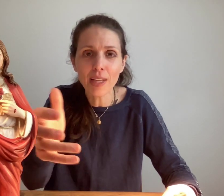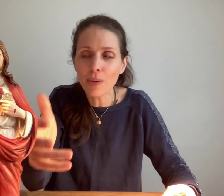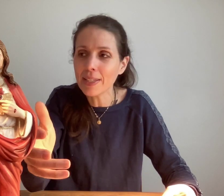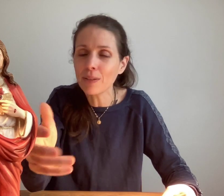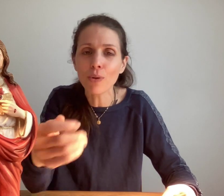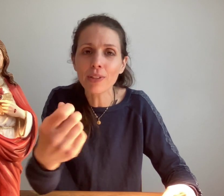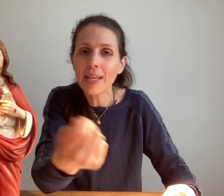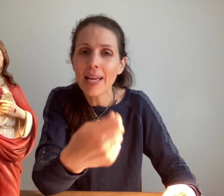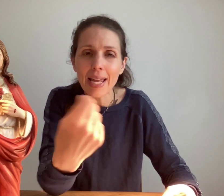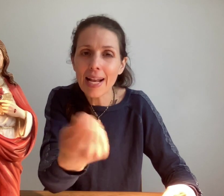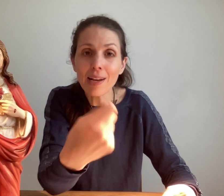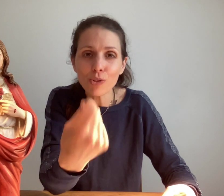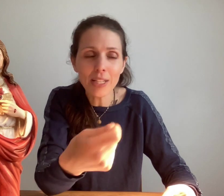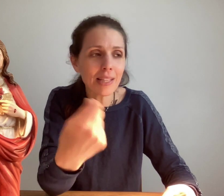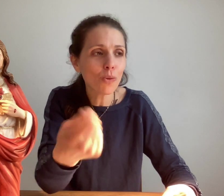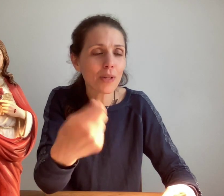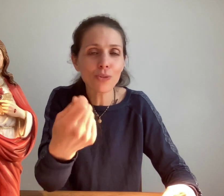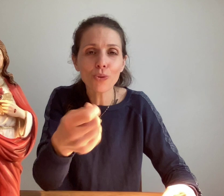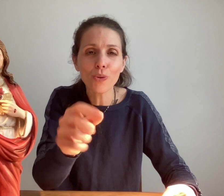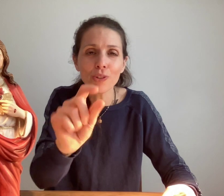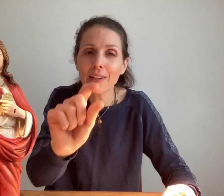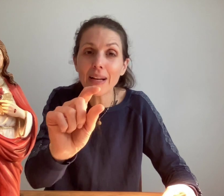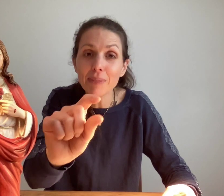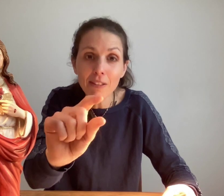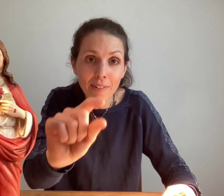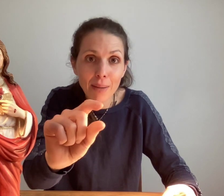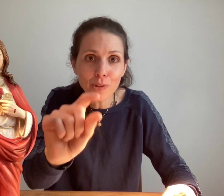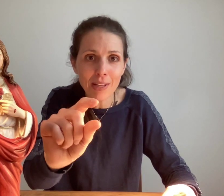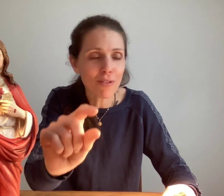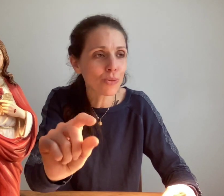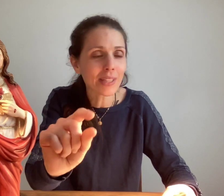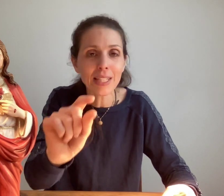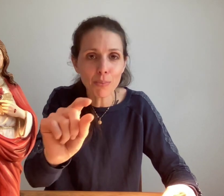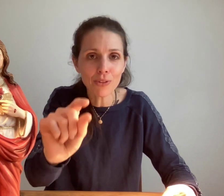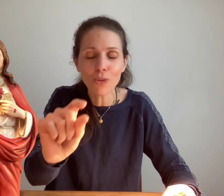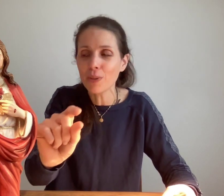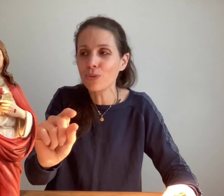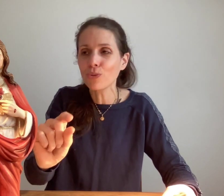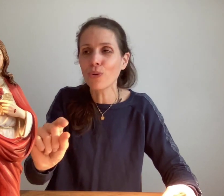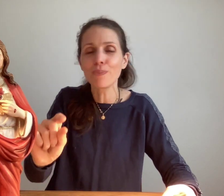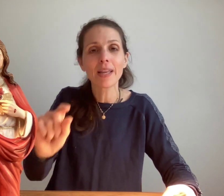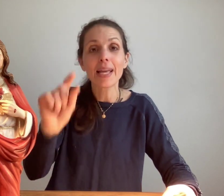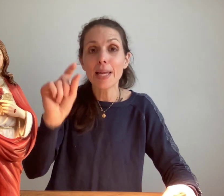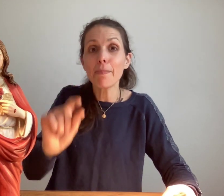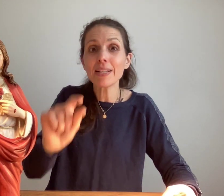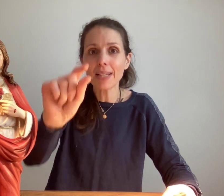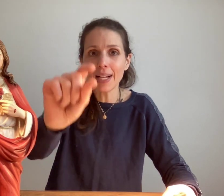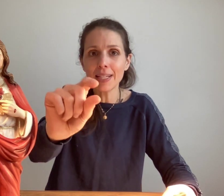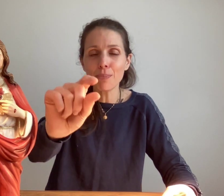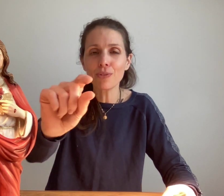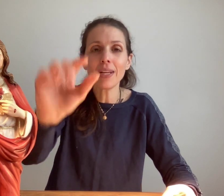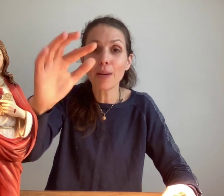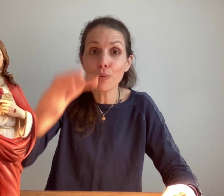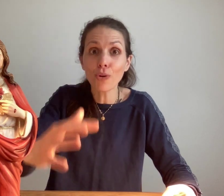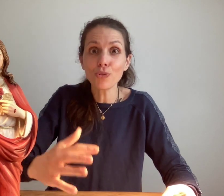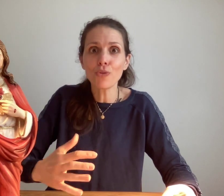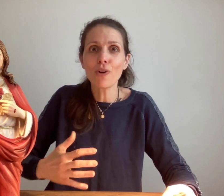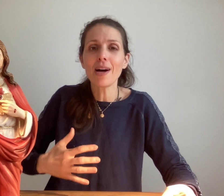qui lui était demandée. Elle l enchaînée au pied du trône. y la petite flamme de sa volonté déposée au pied du trône. Et parce qu'elle l'a déposée, elle a pu recevoir